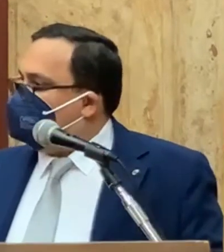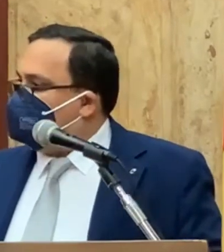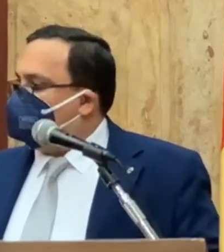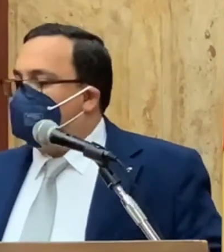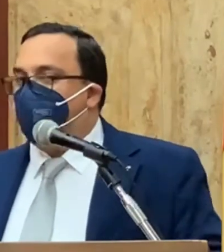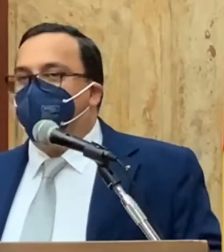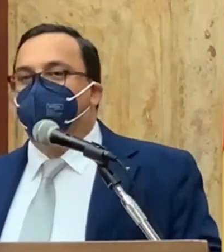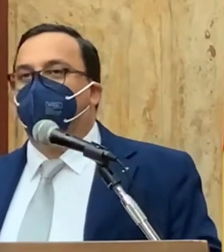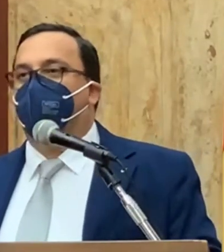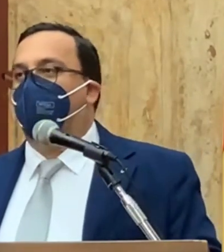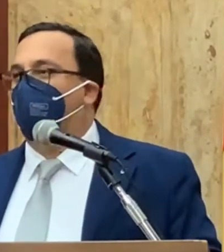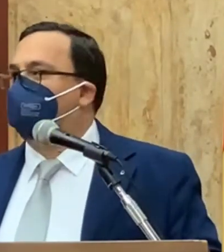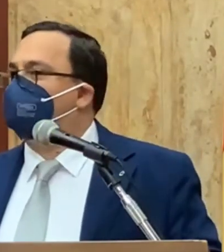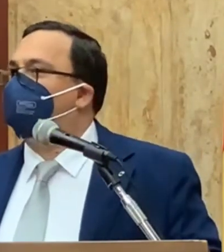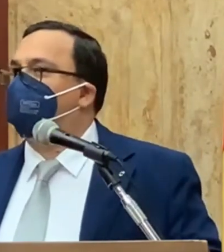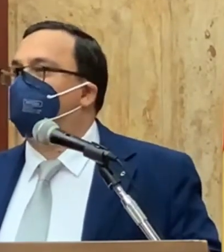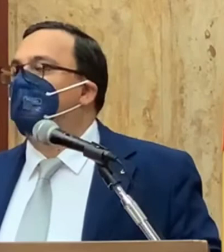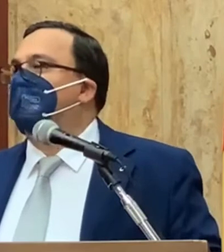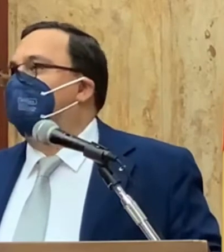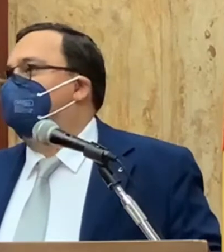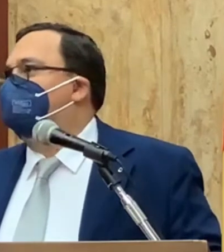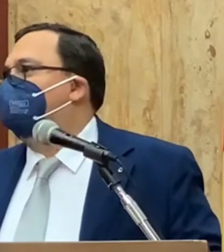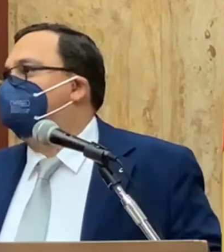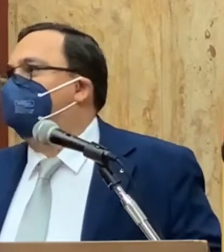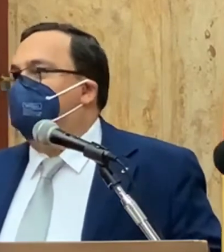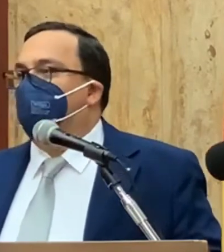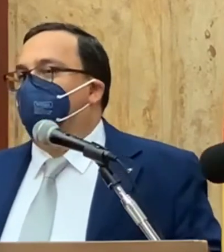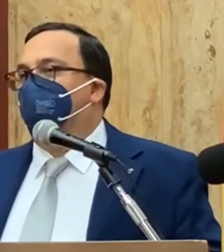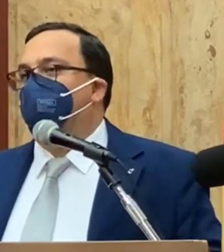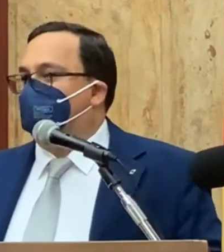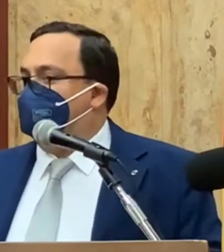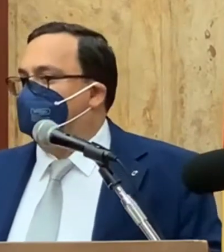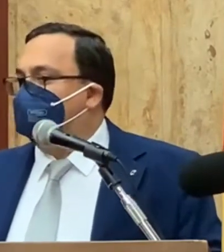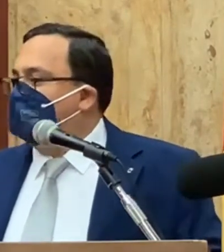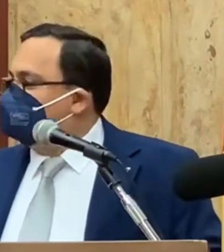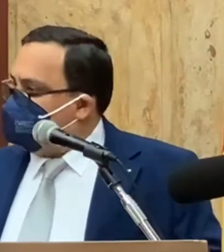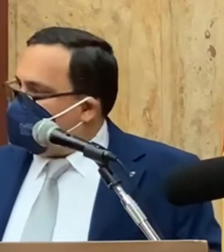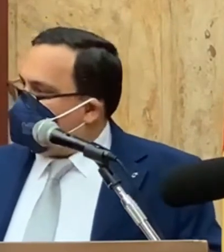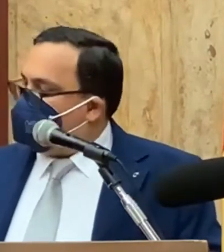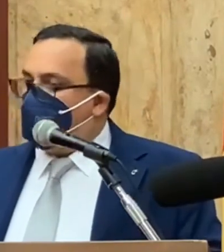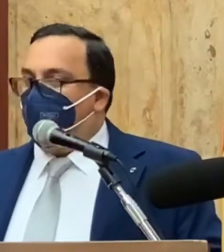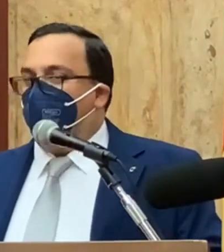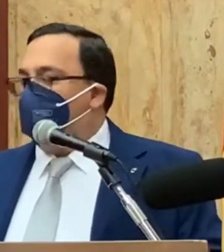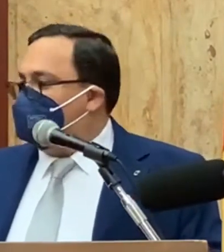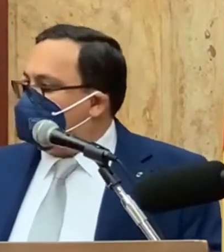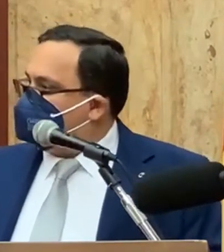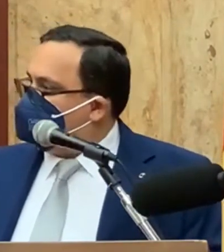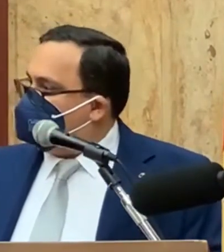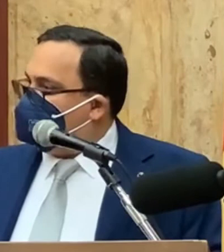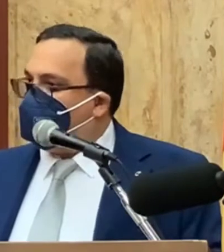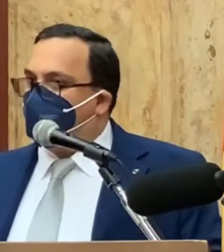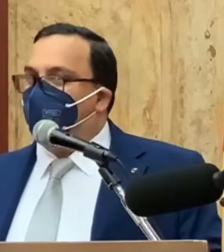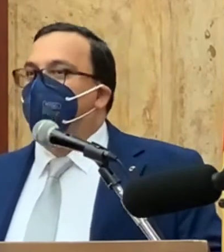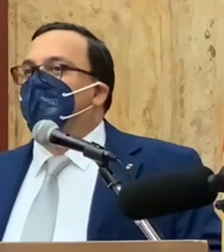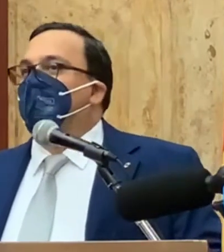ringraziarla per quello che è stato fatto. Intendo ringraziare anche perché è importante, sembra retorico, ma l'unione secondo